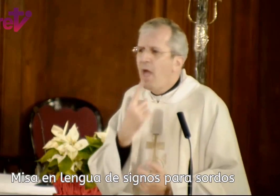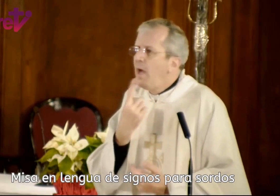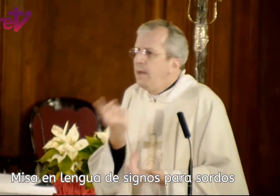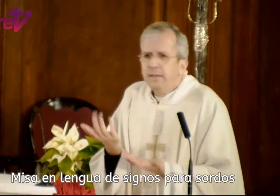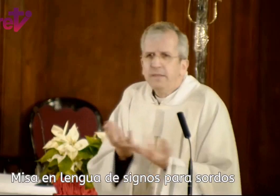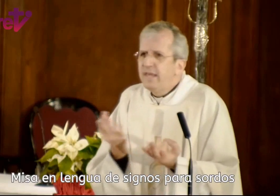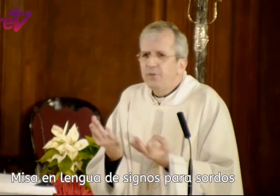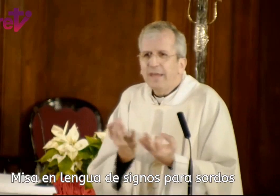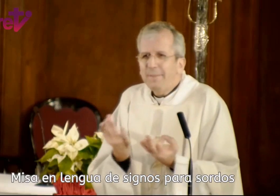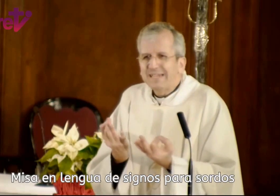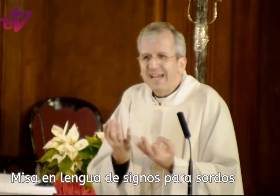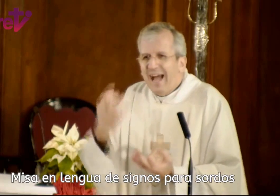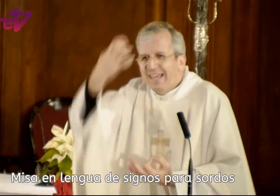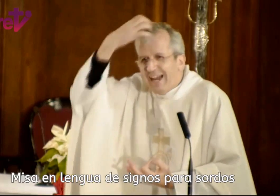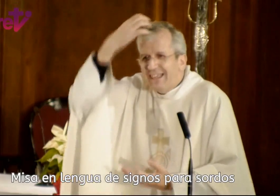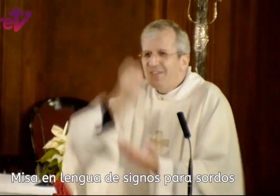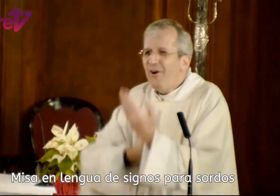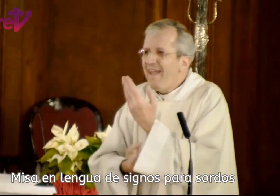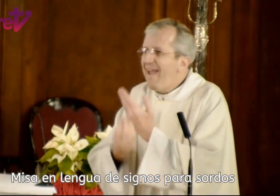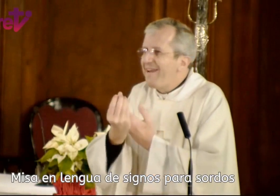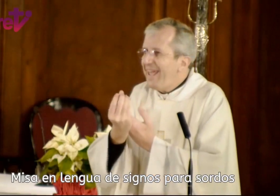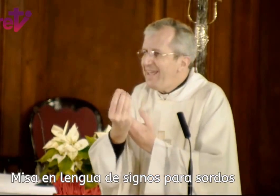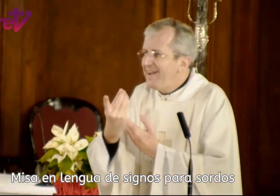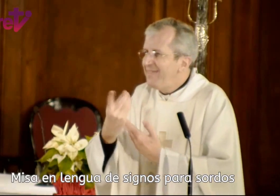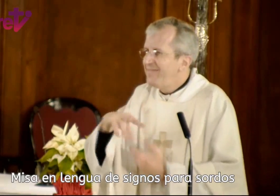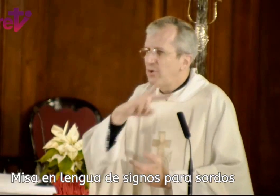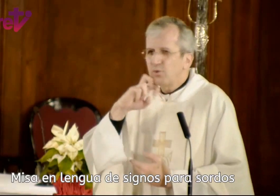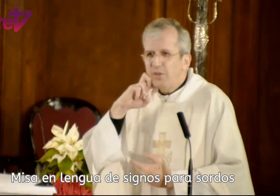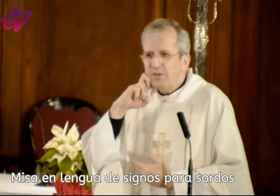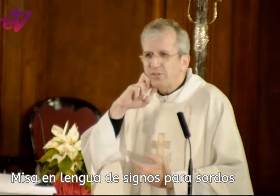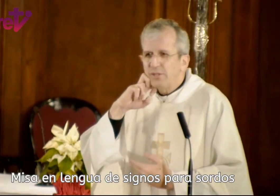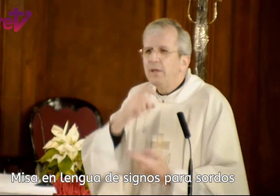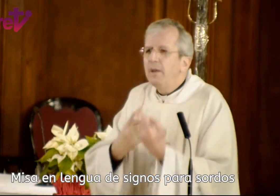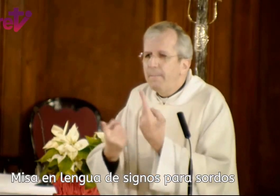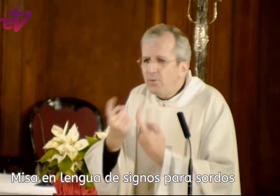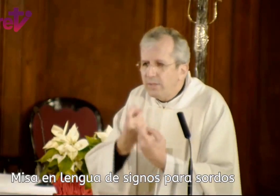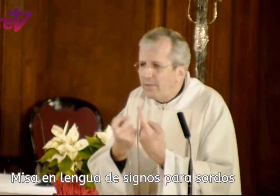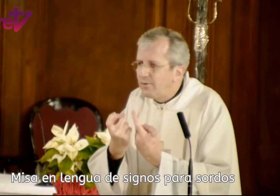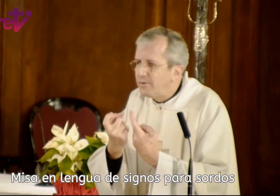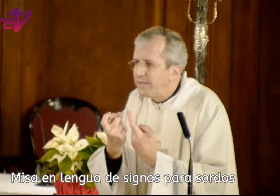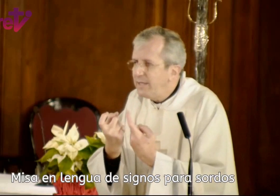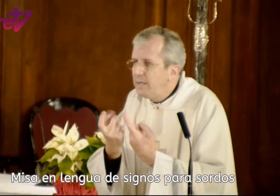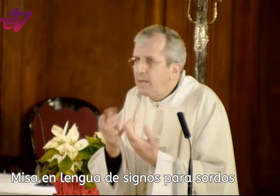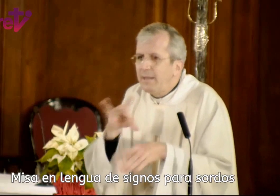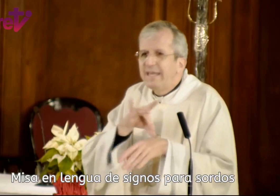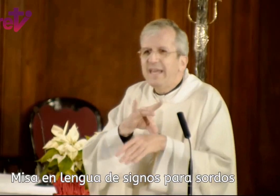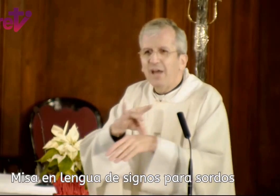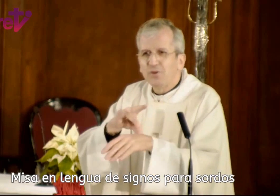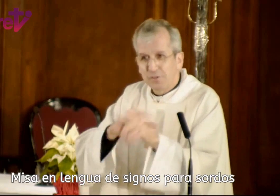diciendo, ¿qué pasa? Aquí ha nacido el rey de los judíos, preguntando, guiados